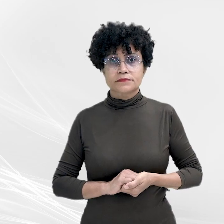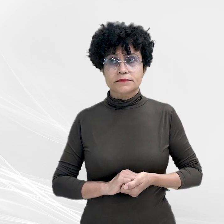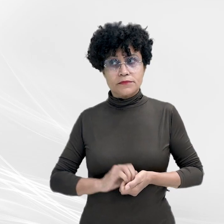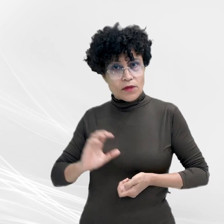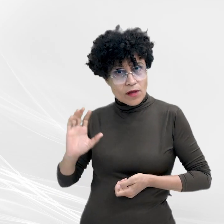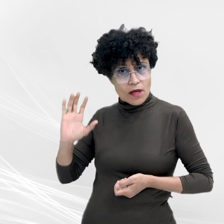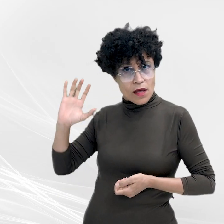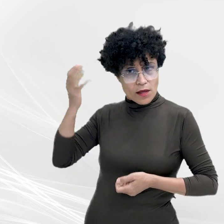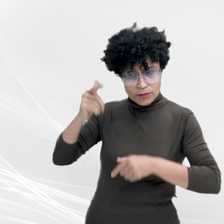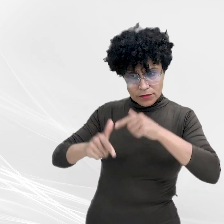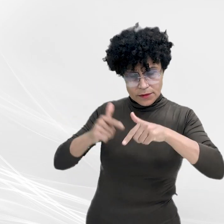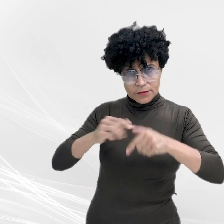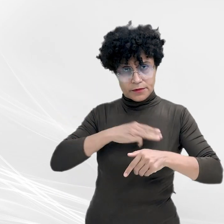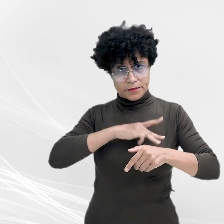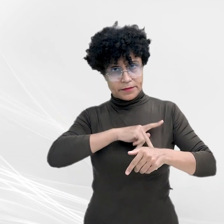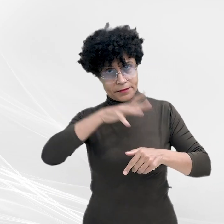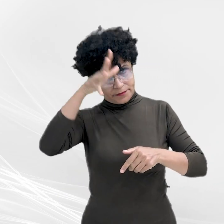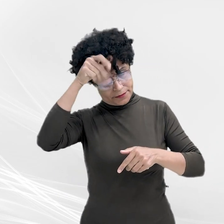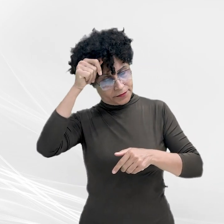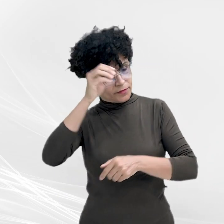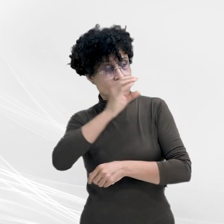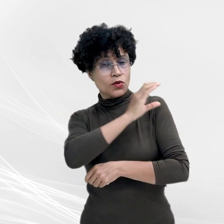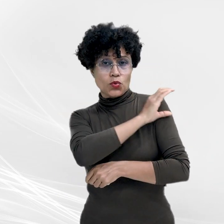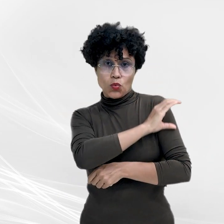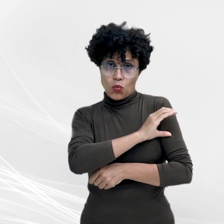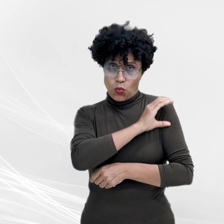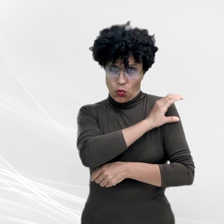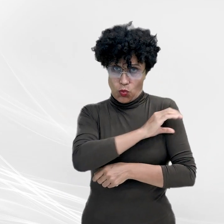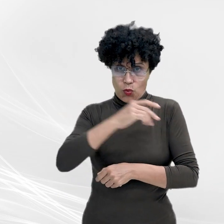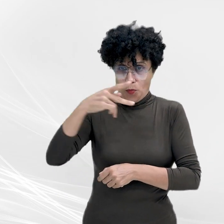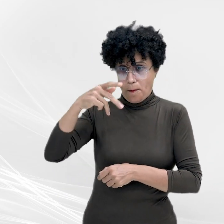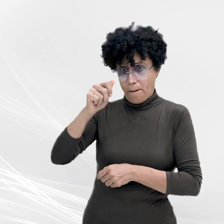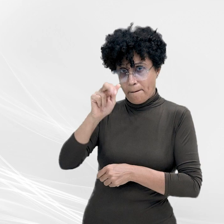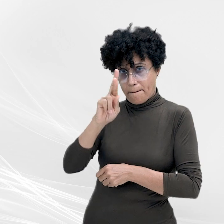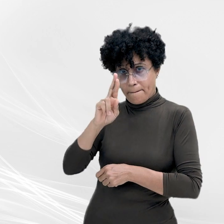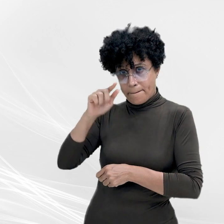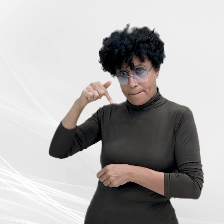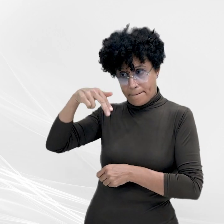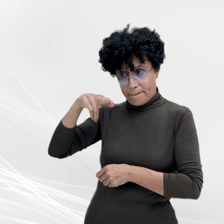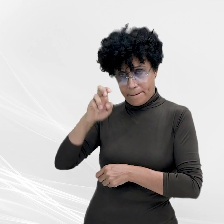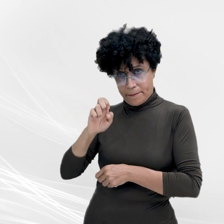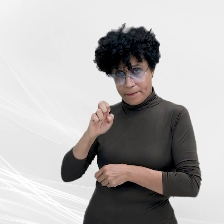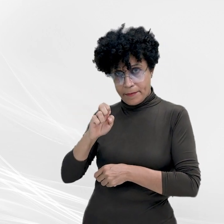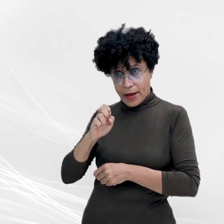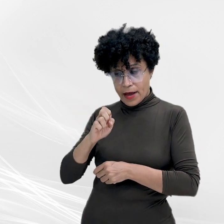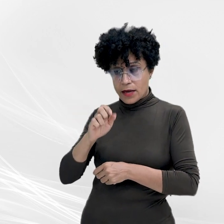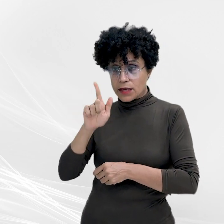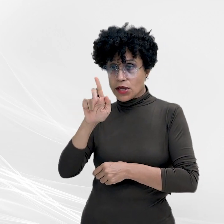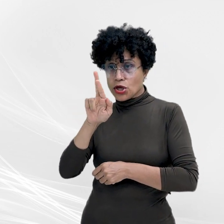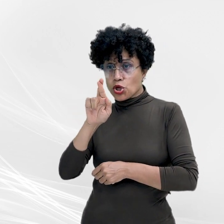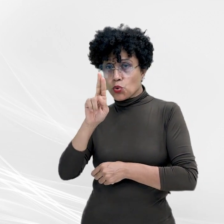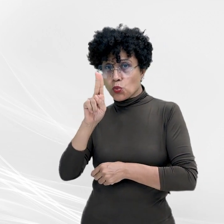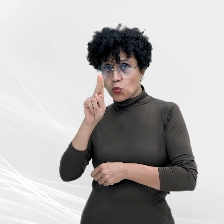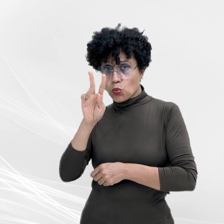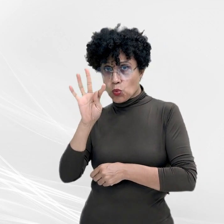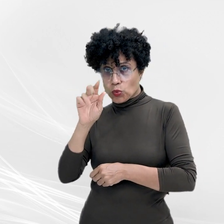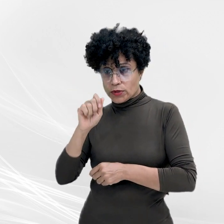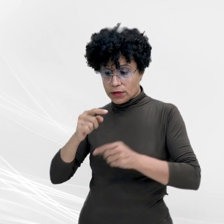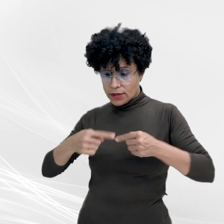Atuação do MPMT. Conselho Consultivo do Parque Estadual Gruta da Lagoa Azul é reativado. O